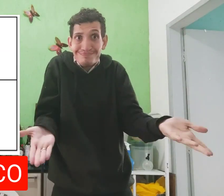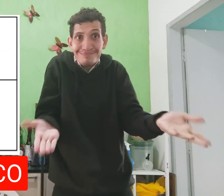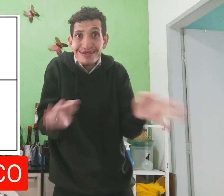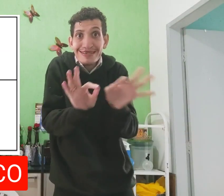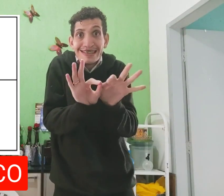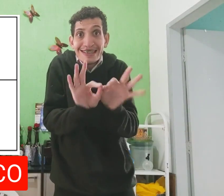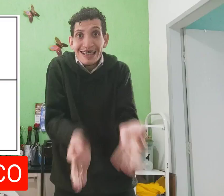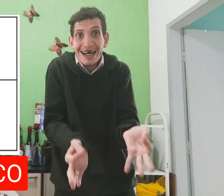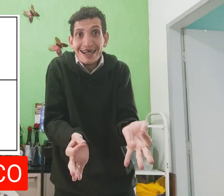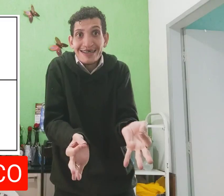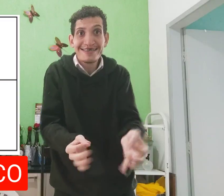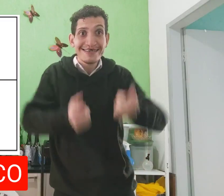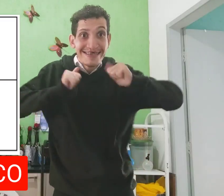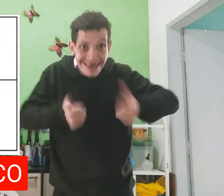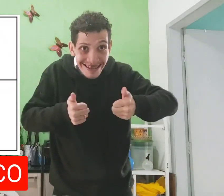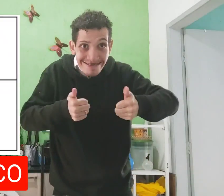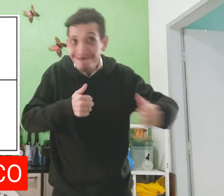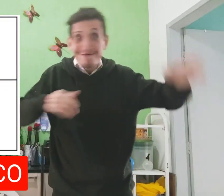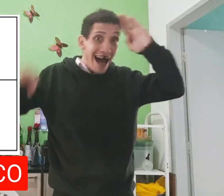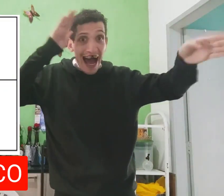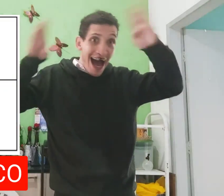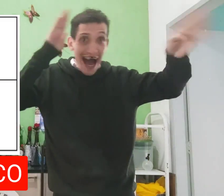Então, a gente traduz, né? Simples assim. Vamos!